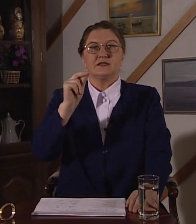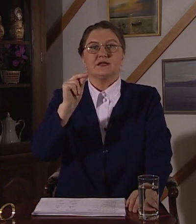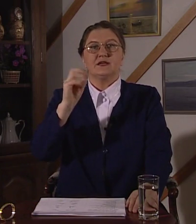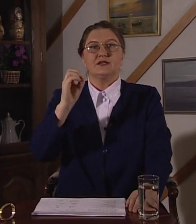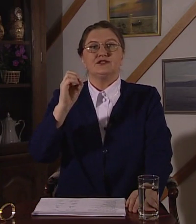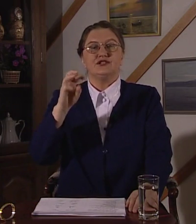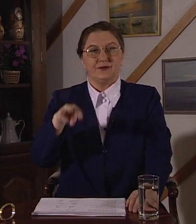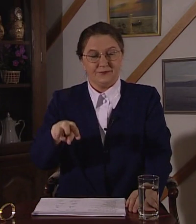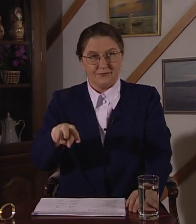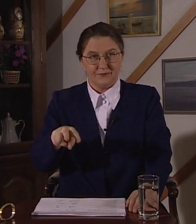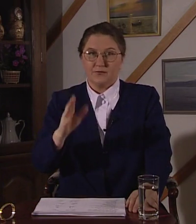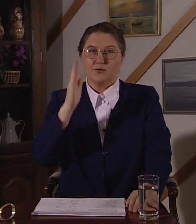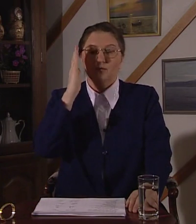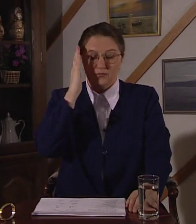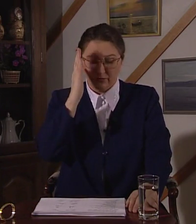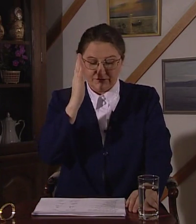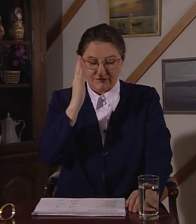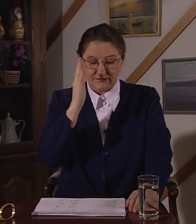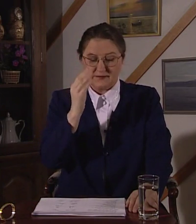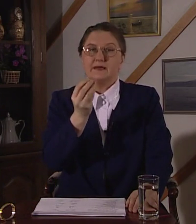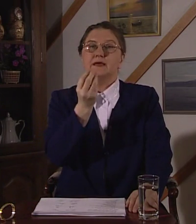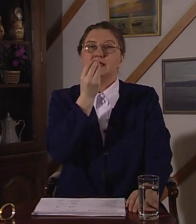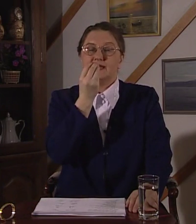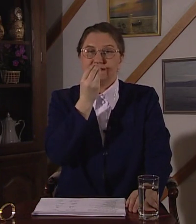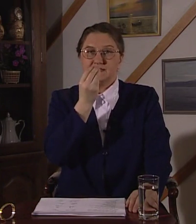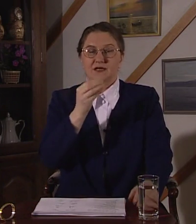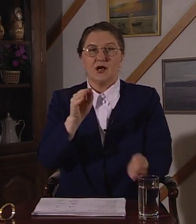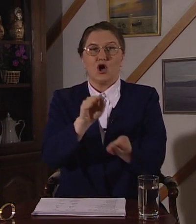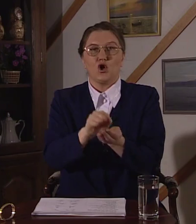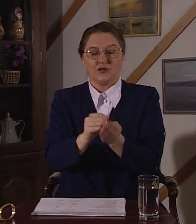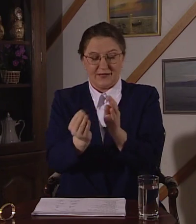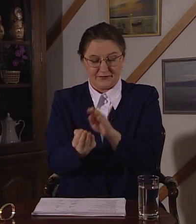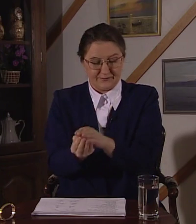чем будете есть котлеты?